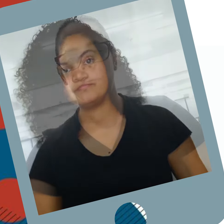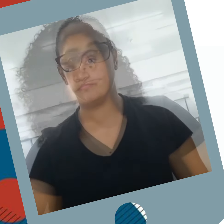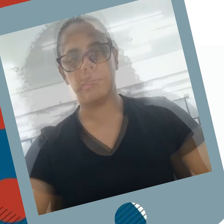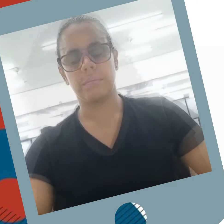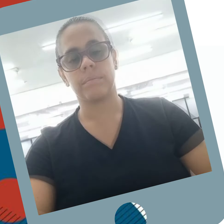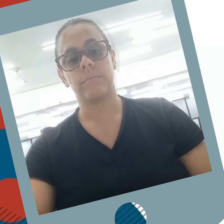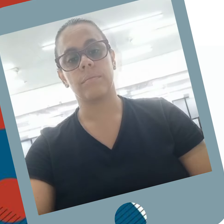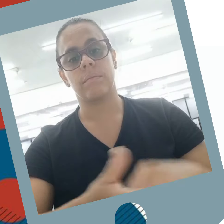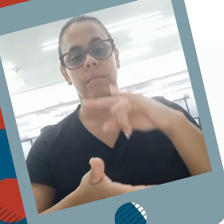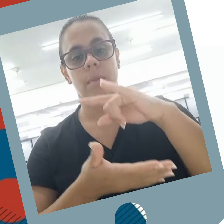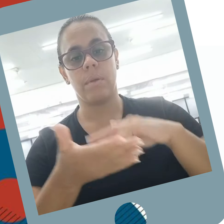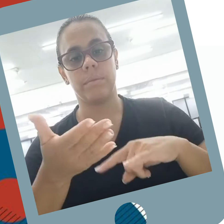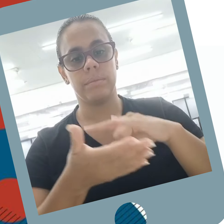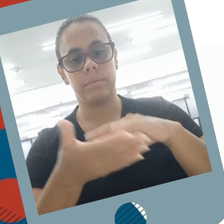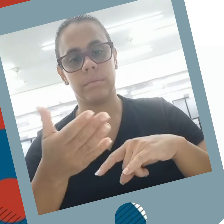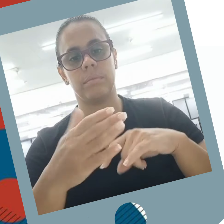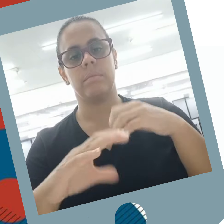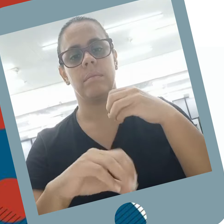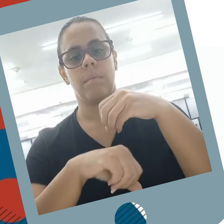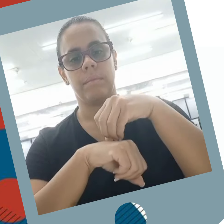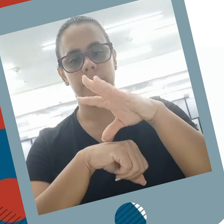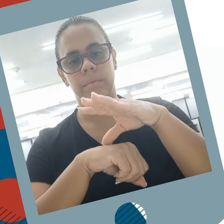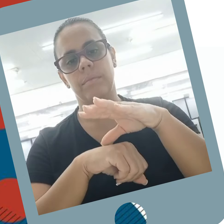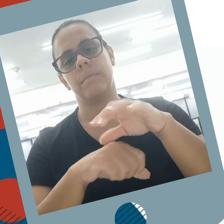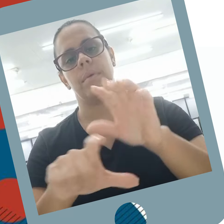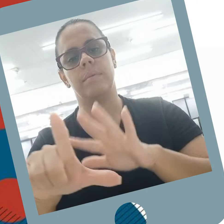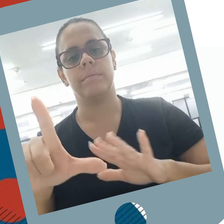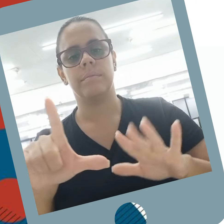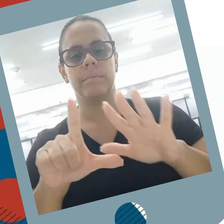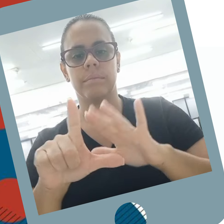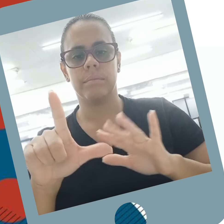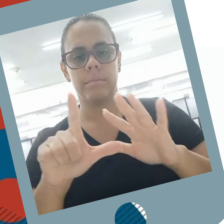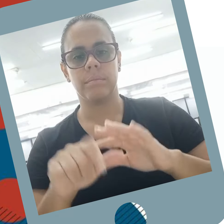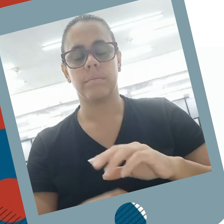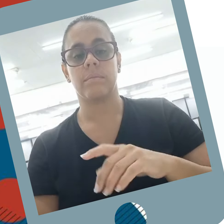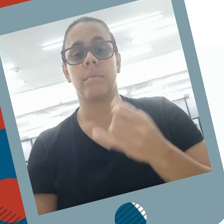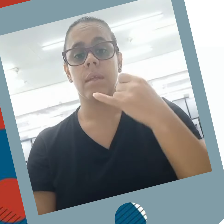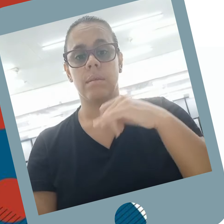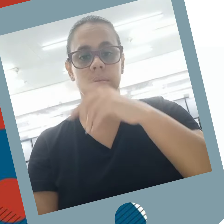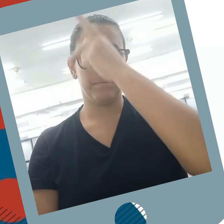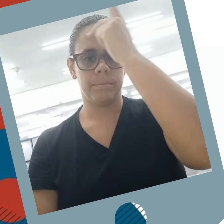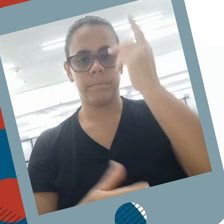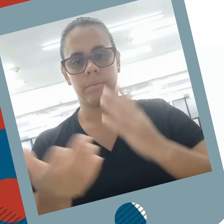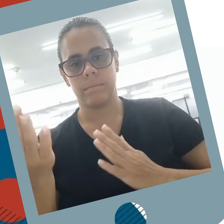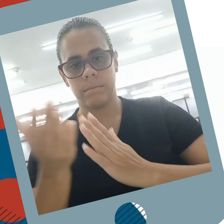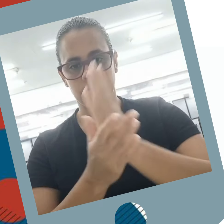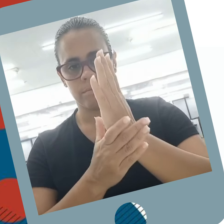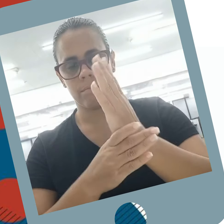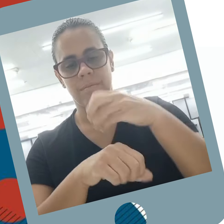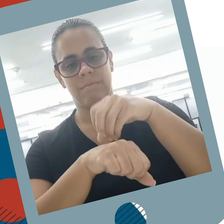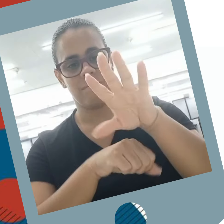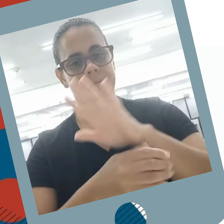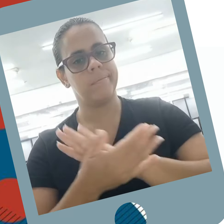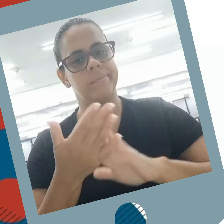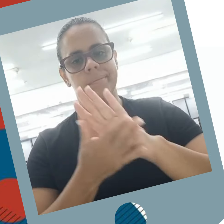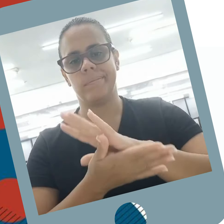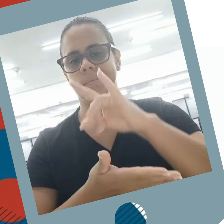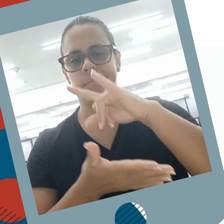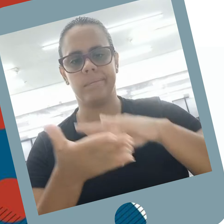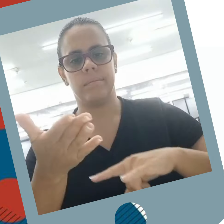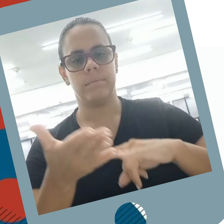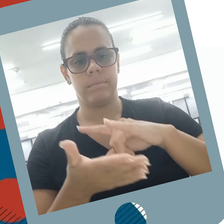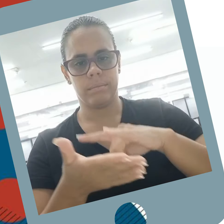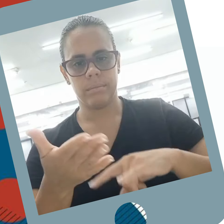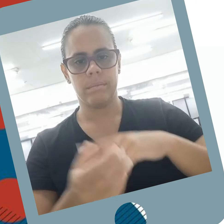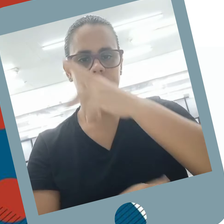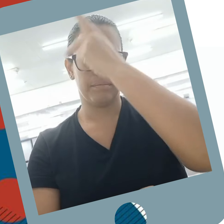Os documentos serão enviados pela própria plataforma. Os candidatos que não enviarem os